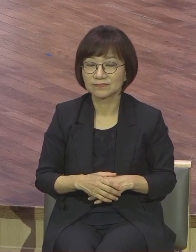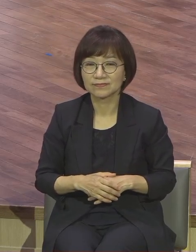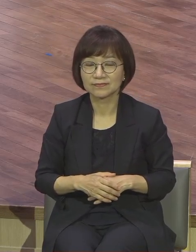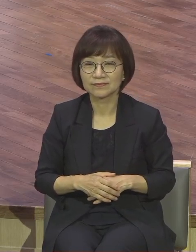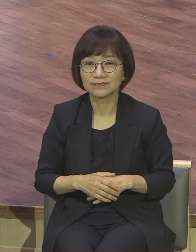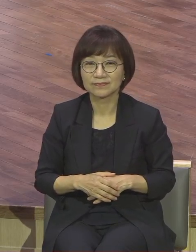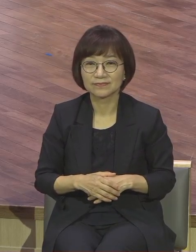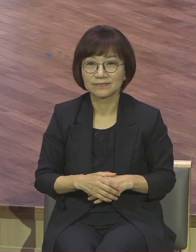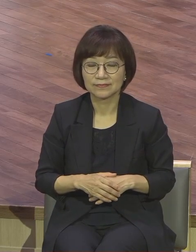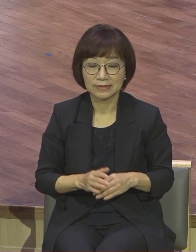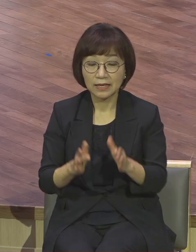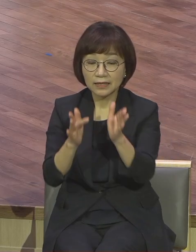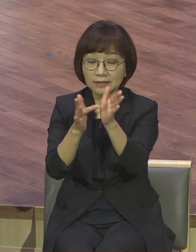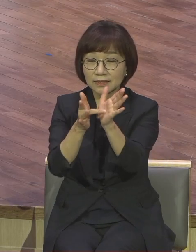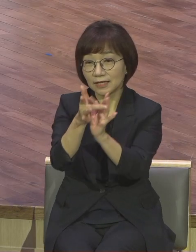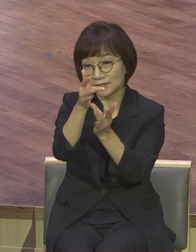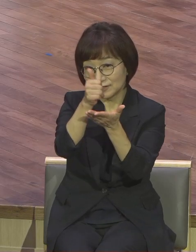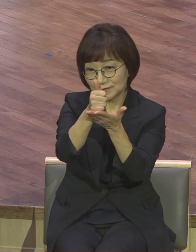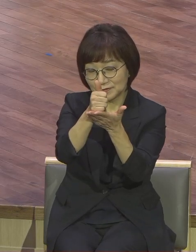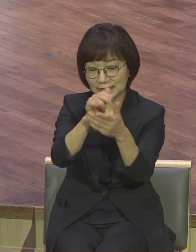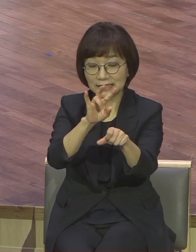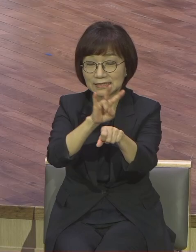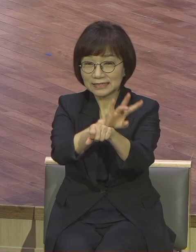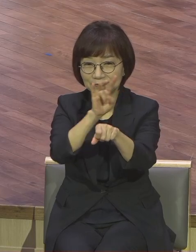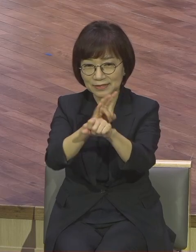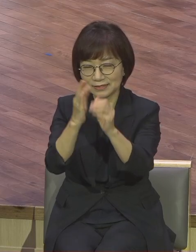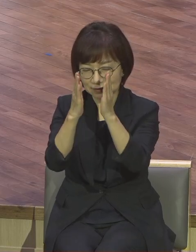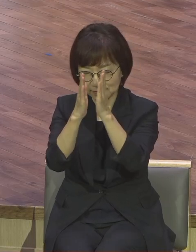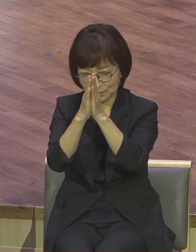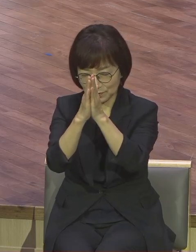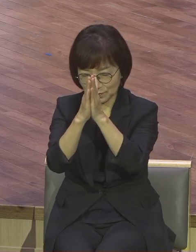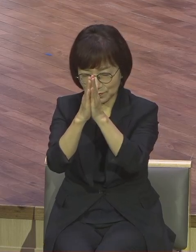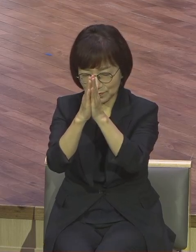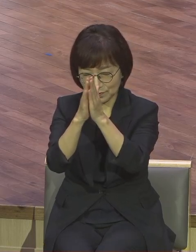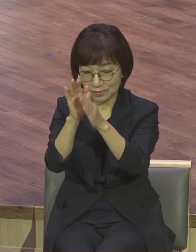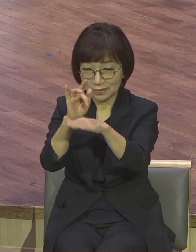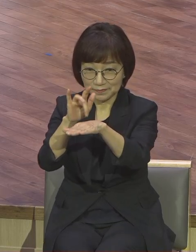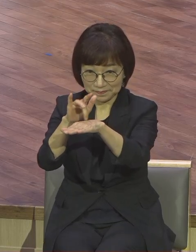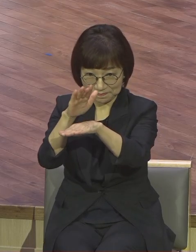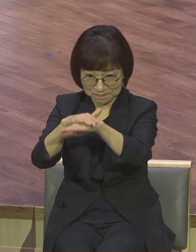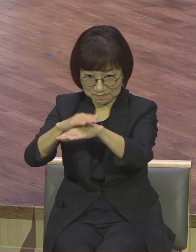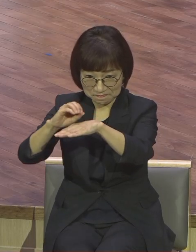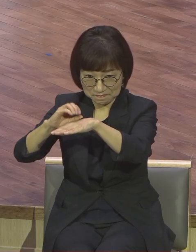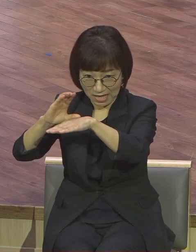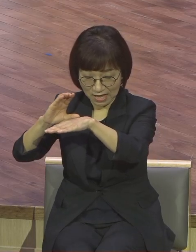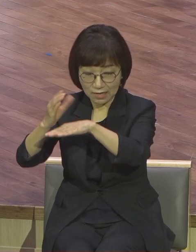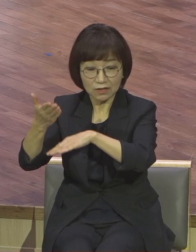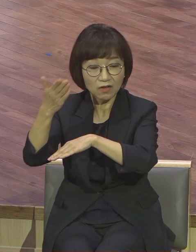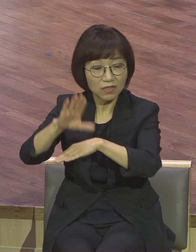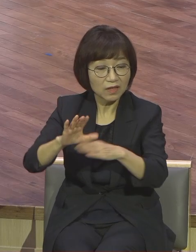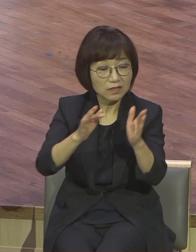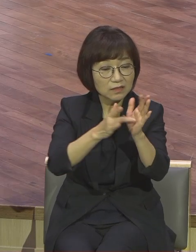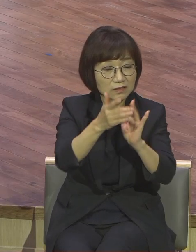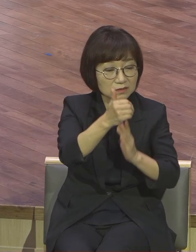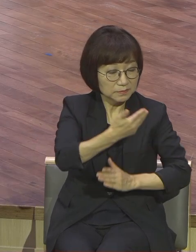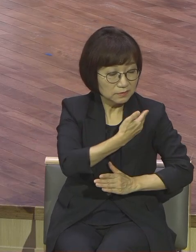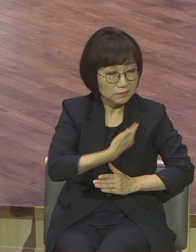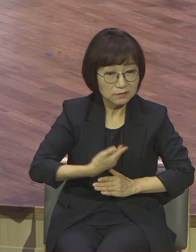기도의 삶을 사셨지만 제자들은 단지 예수님은 따라다녔지 기도의 자리까지